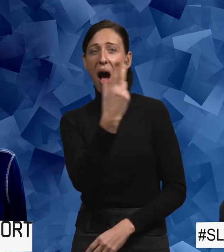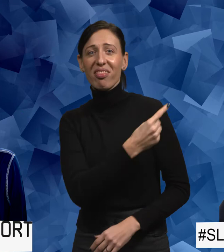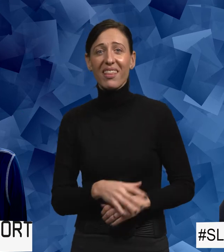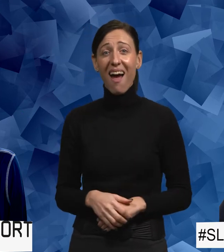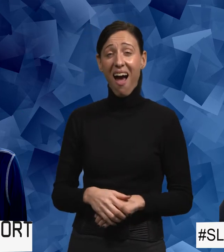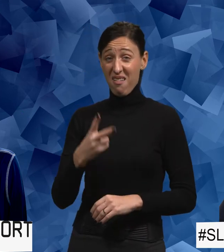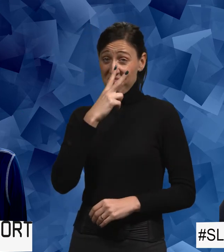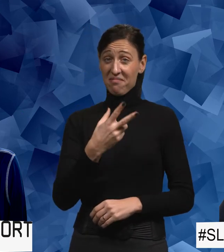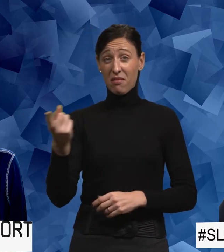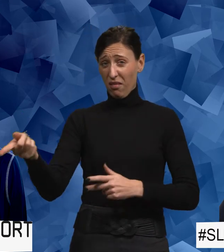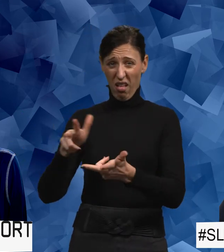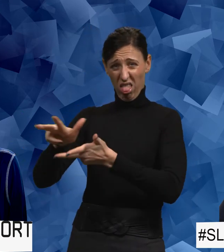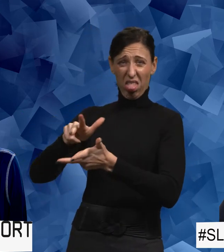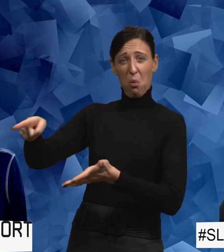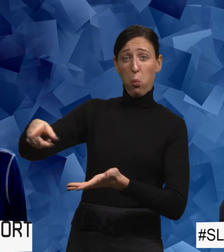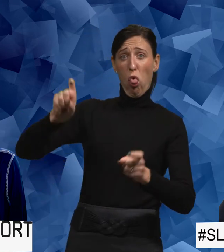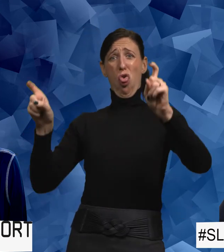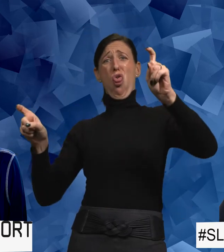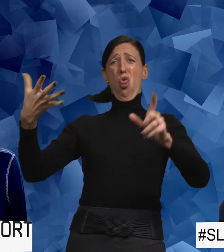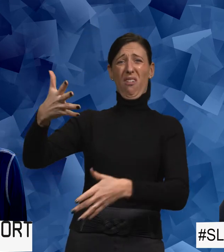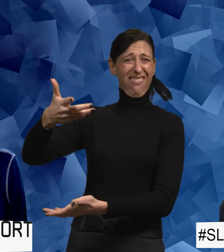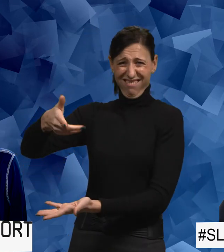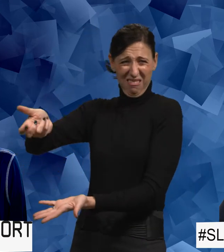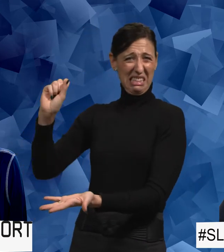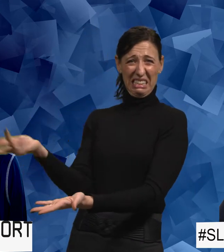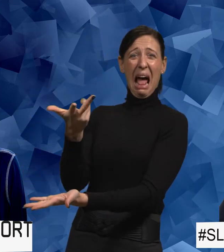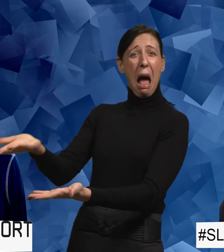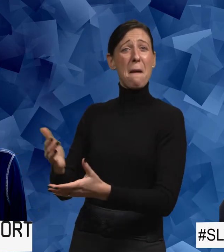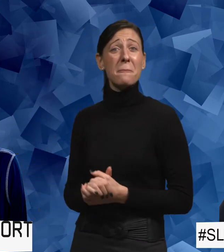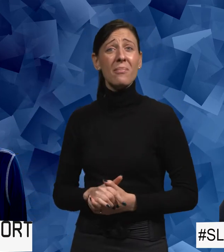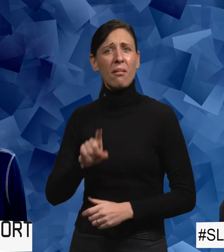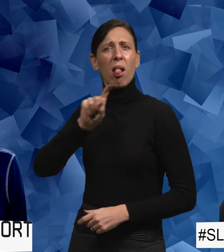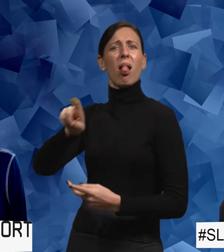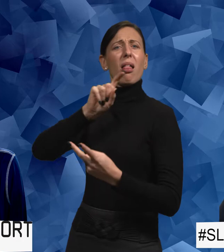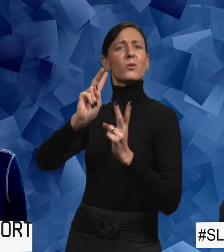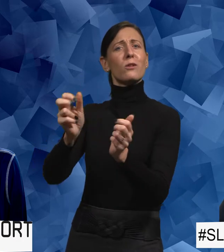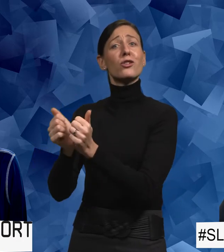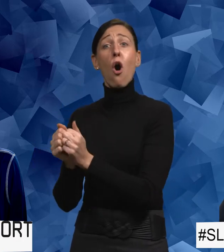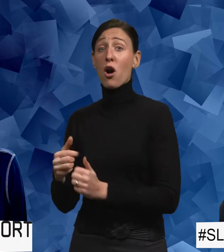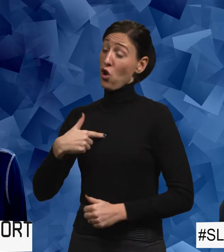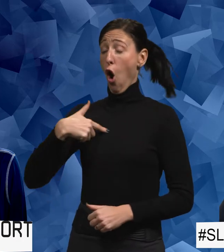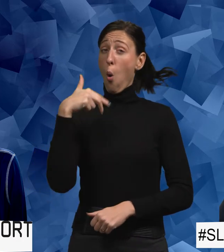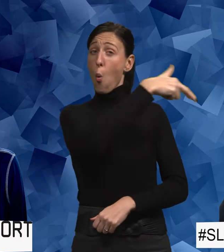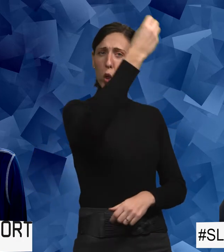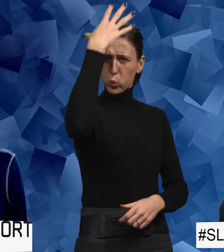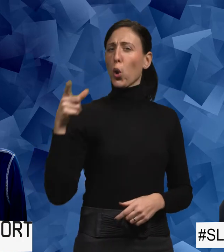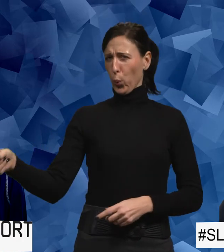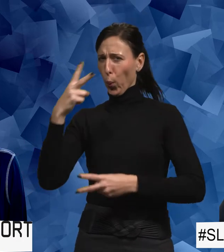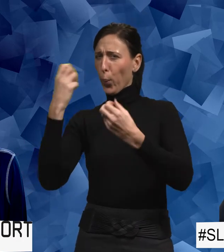rörelse. Du är inte den där riktiga akrobaten i sängen. Du kan bli alltså tillsagd. Alltså om jag ska gå och duscha och titta på den här